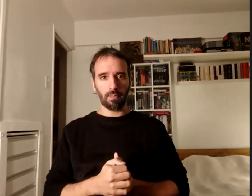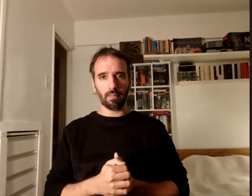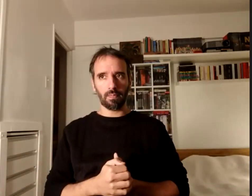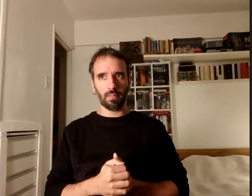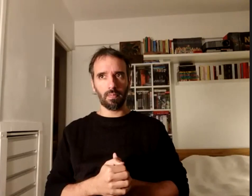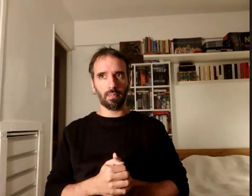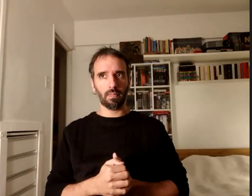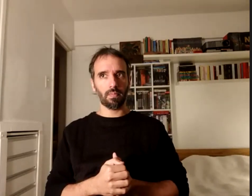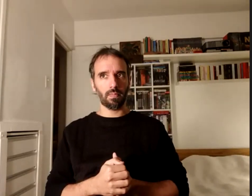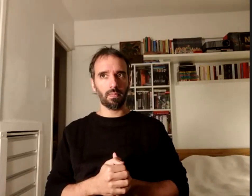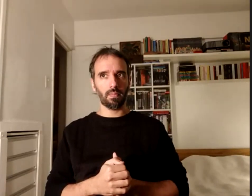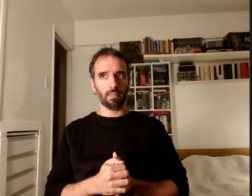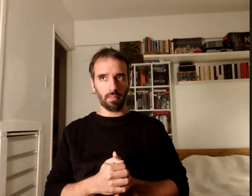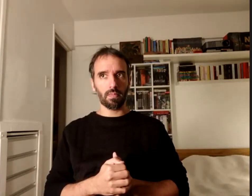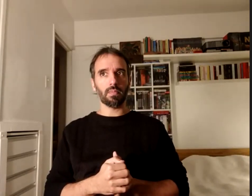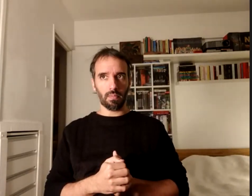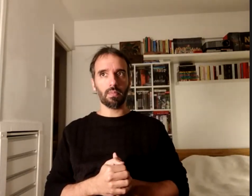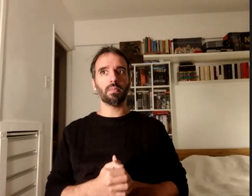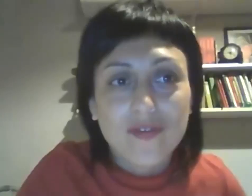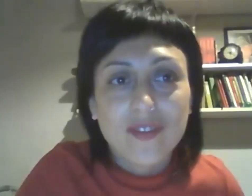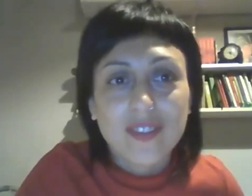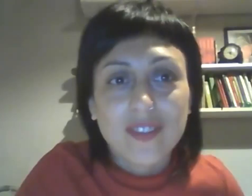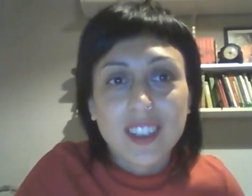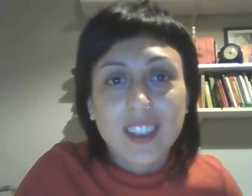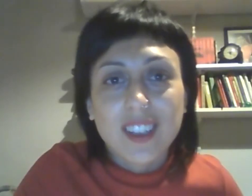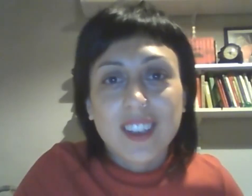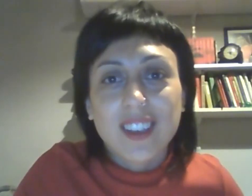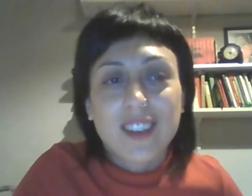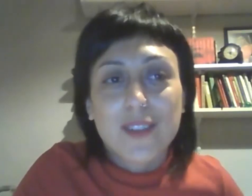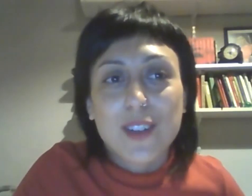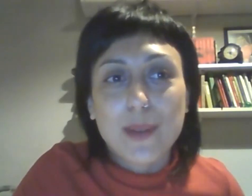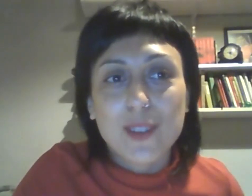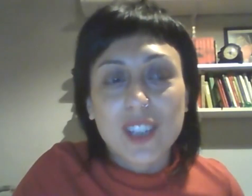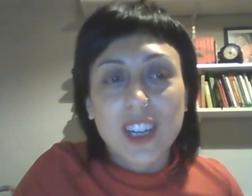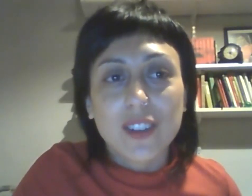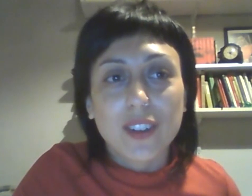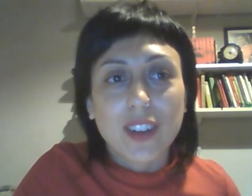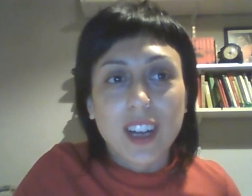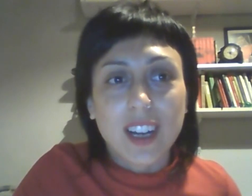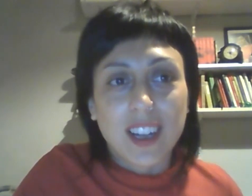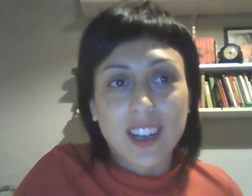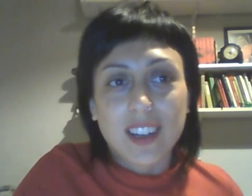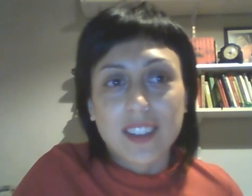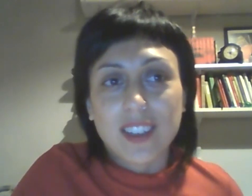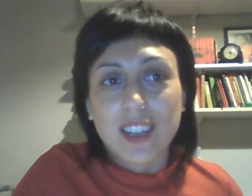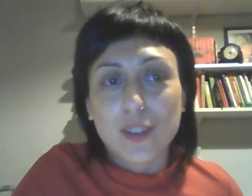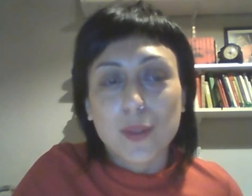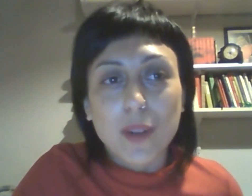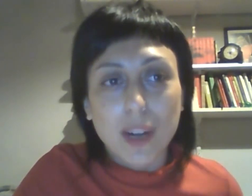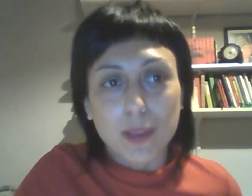muchas gracias Majo y Carolina bueno vamos llegando a los últimos capítulos